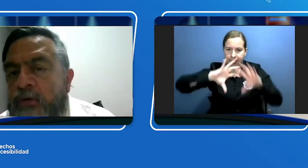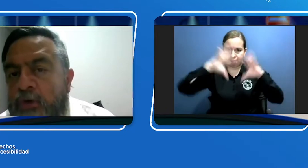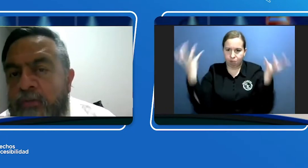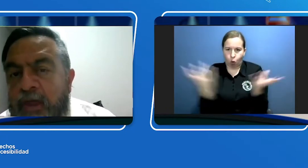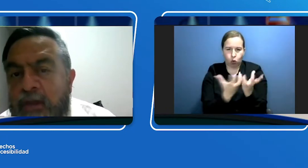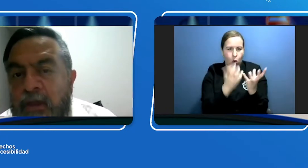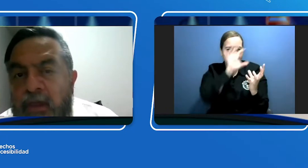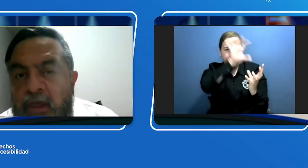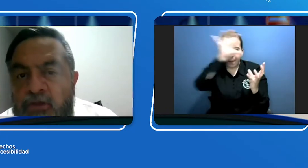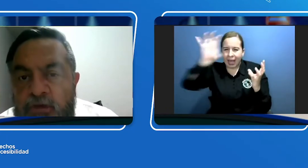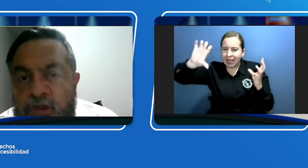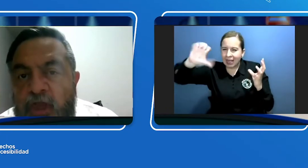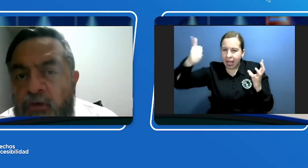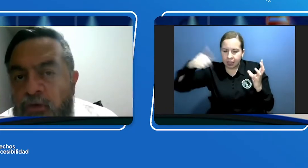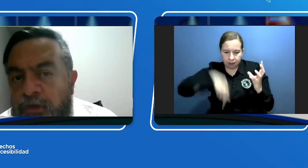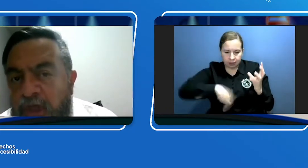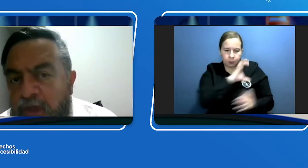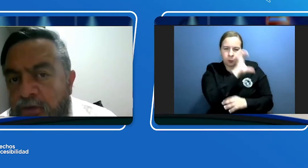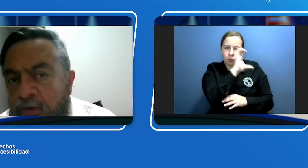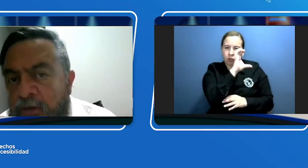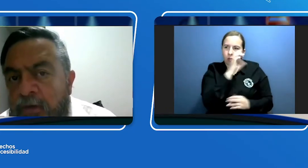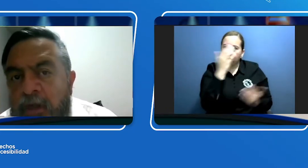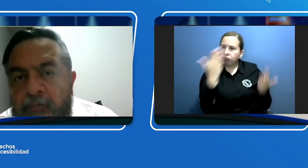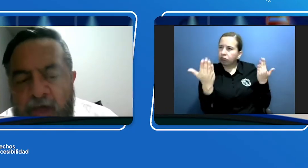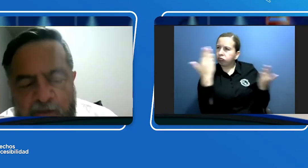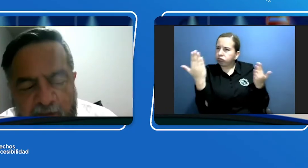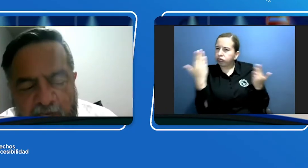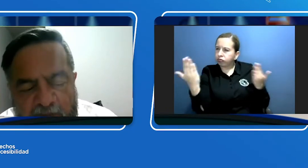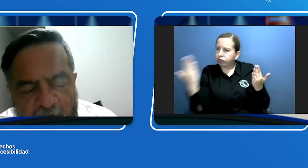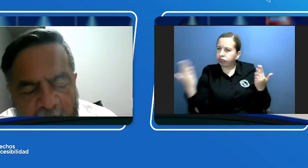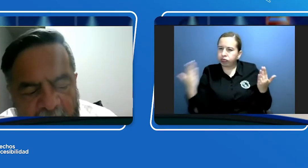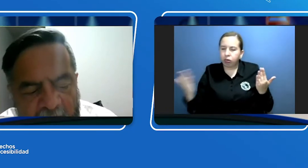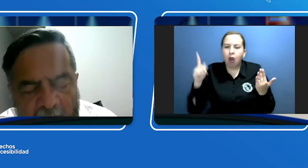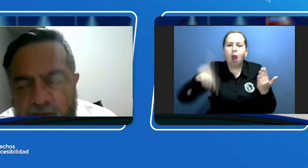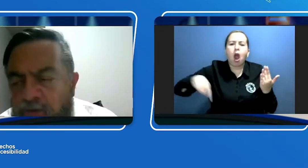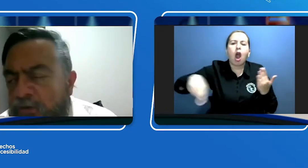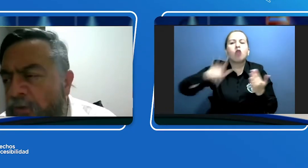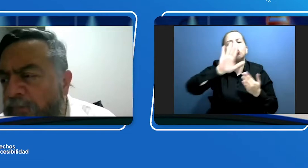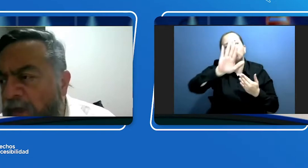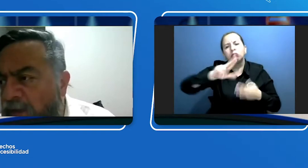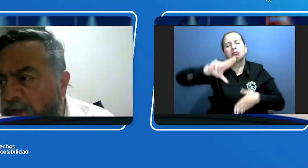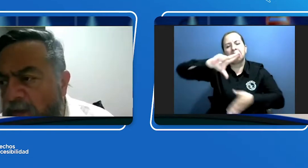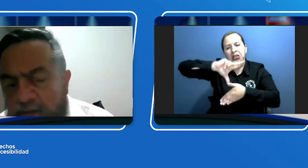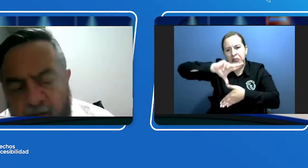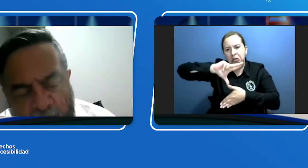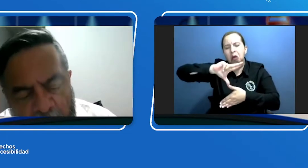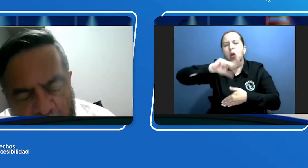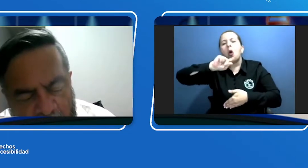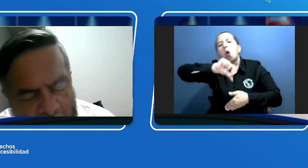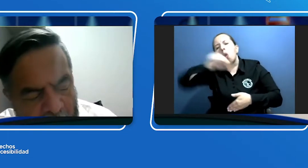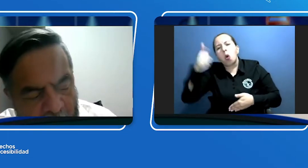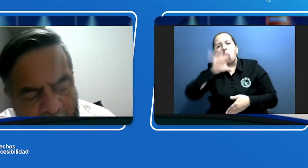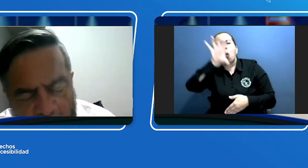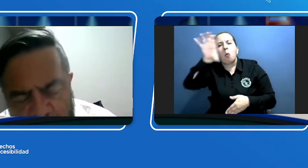Colombia. Entonces, algunos de ellos son países de Latinoamérica, otros son países europeos,